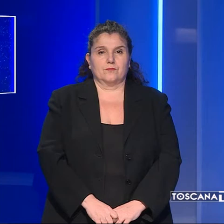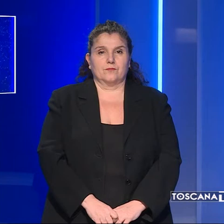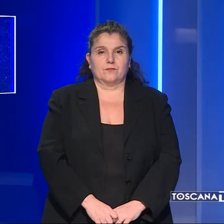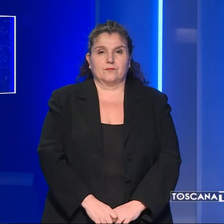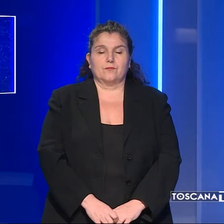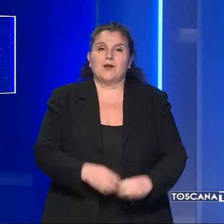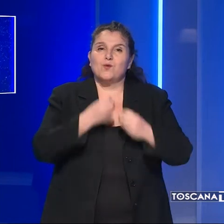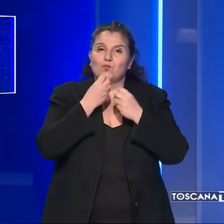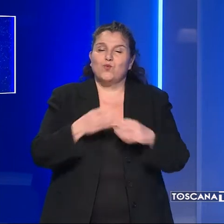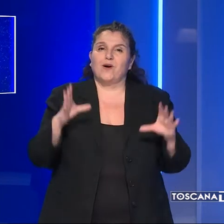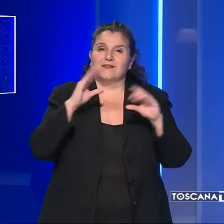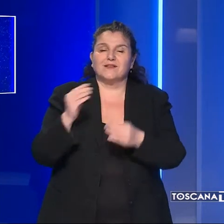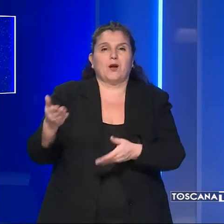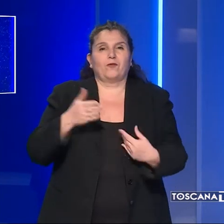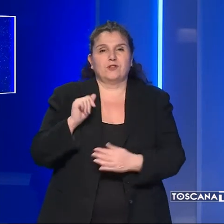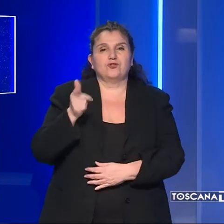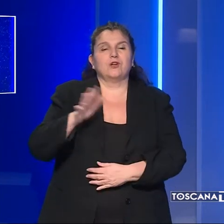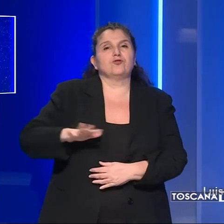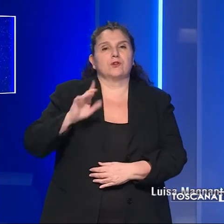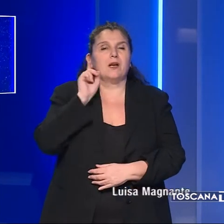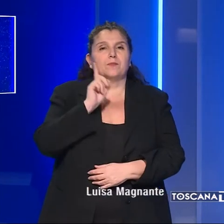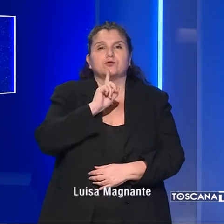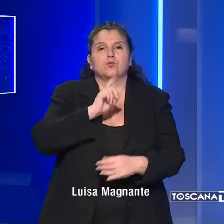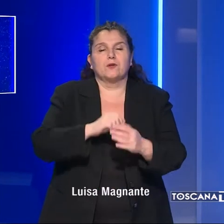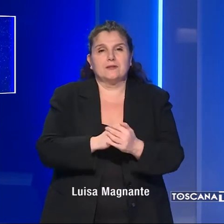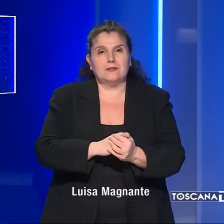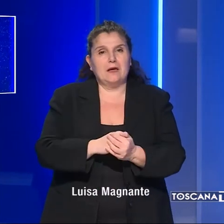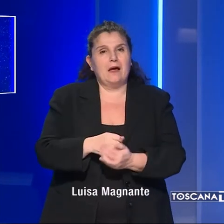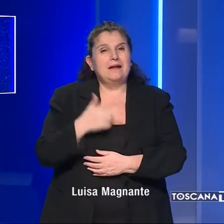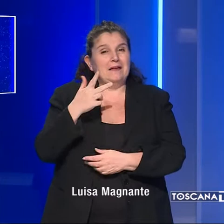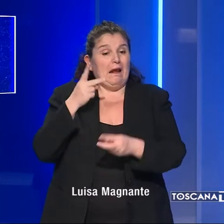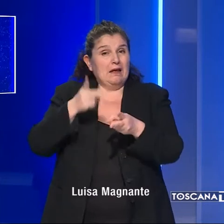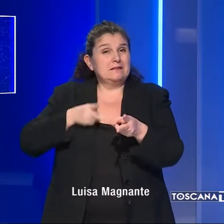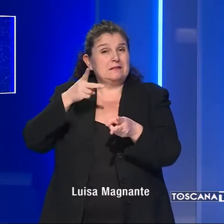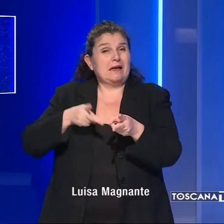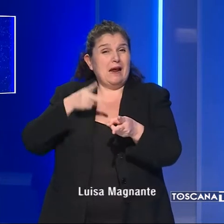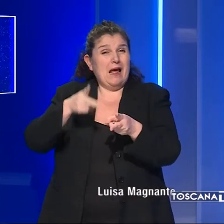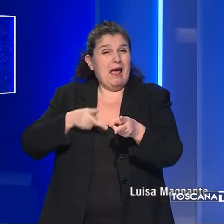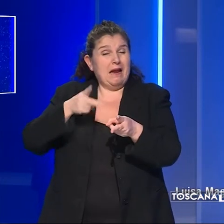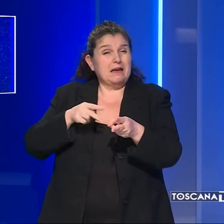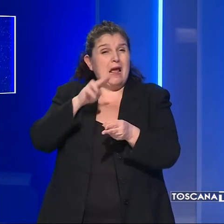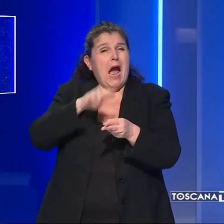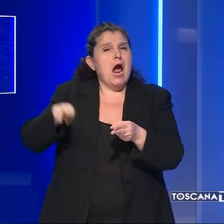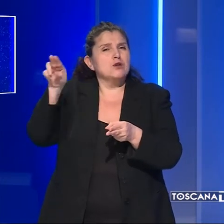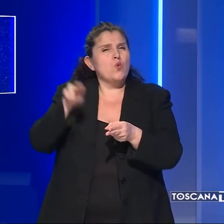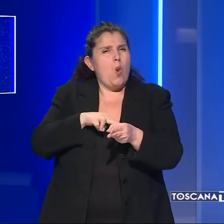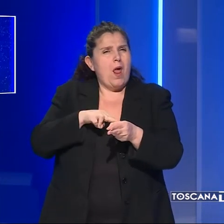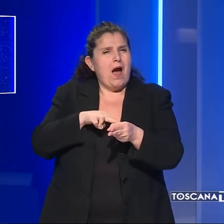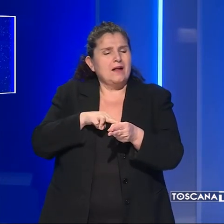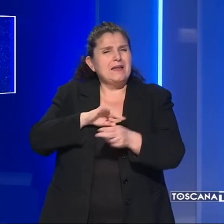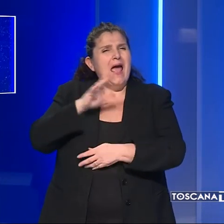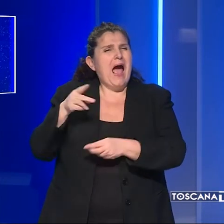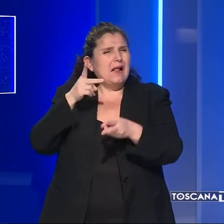Buonasera, bentrovati al Tg per sordi. Tre treni sono stati cancellati e altri